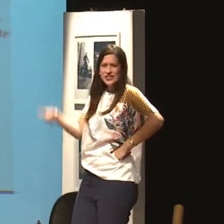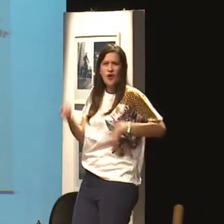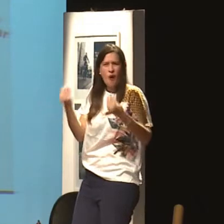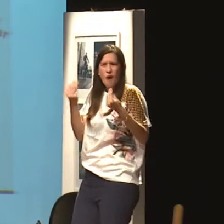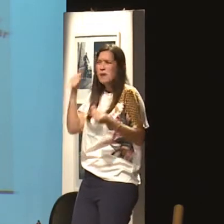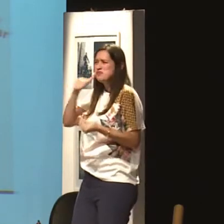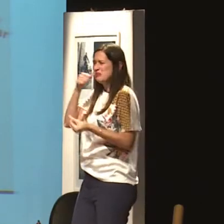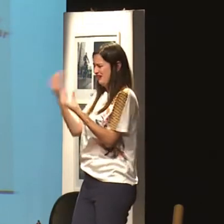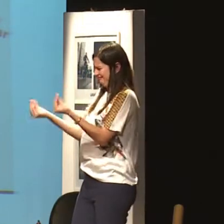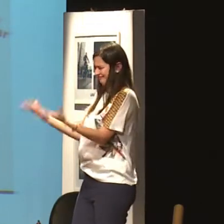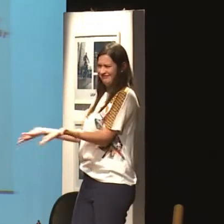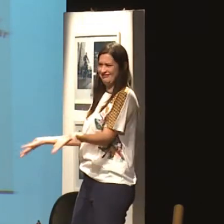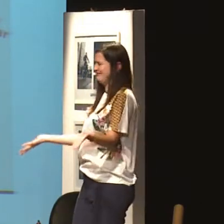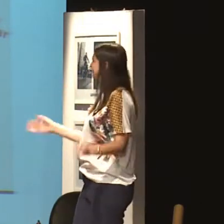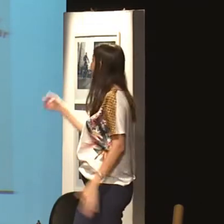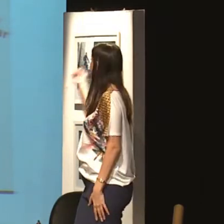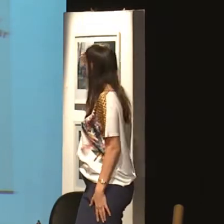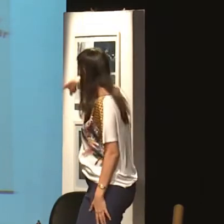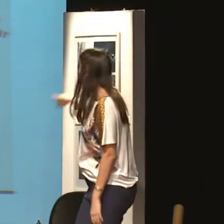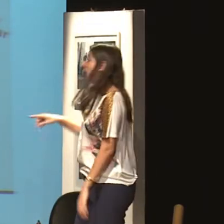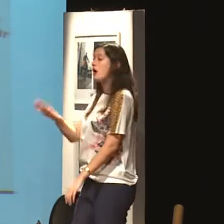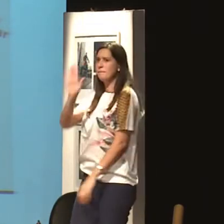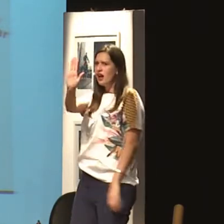Eu tenho vergonha de você. Como? Você como mulher. Como assim?